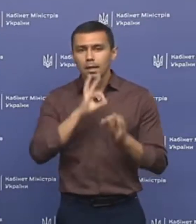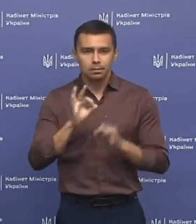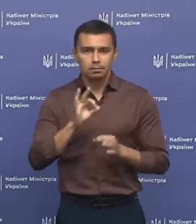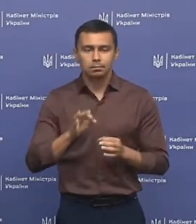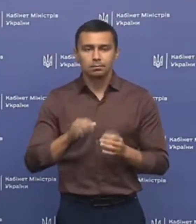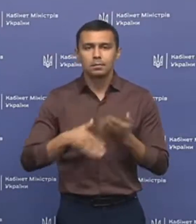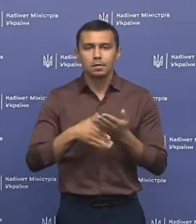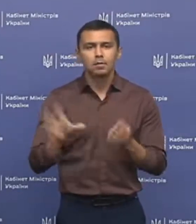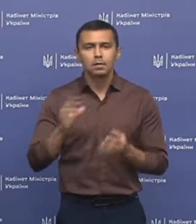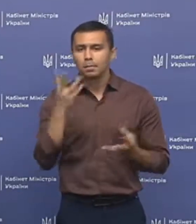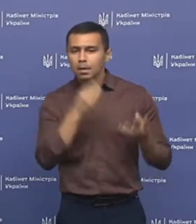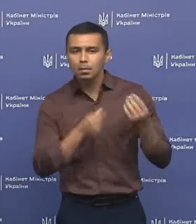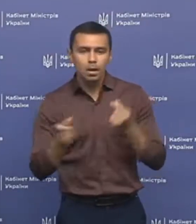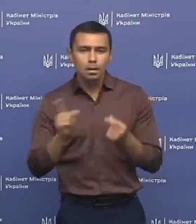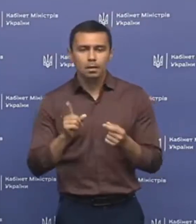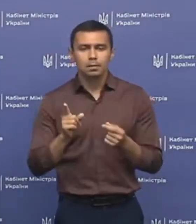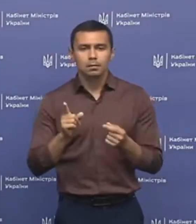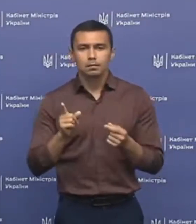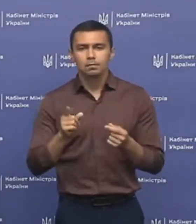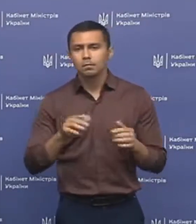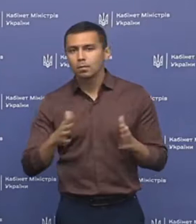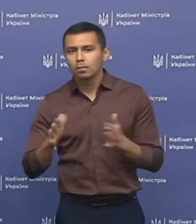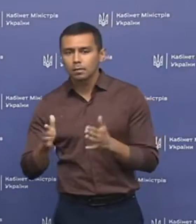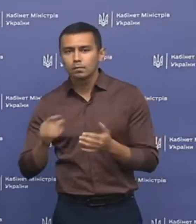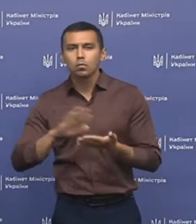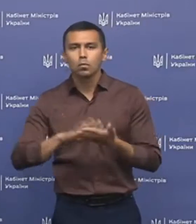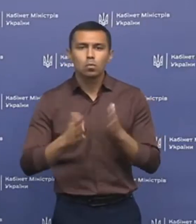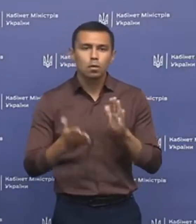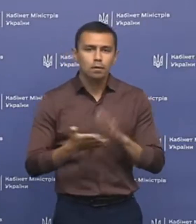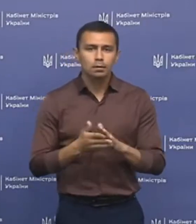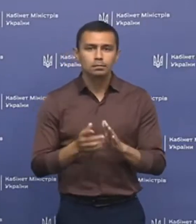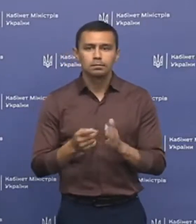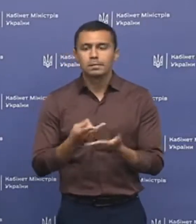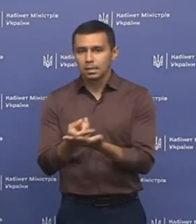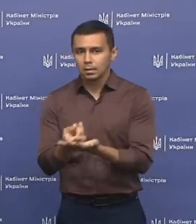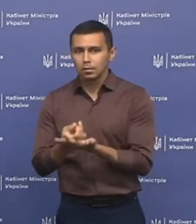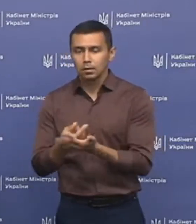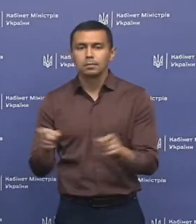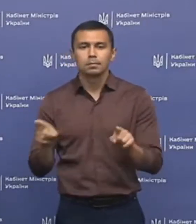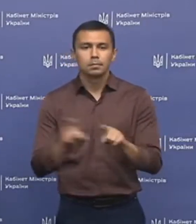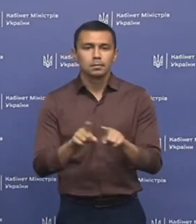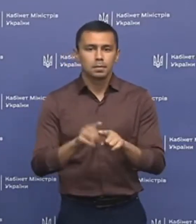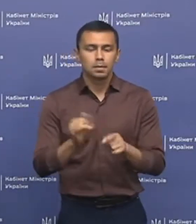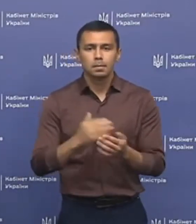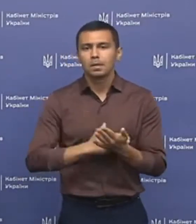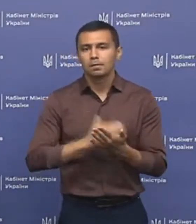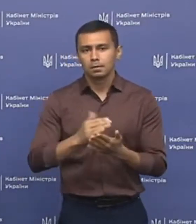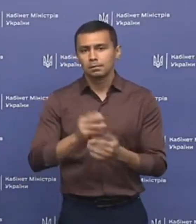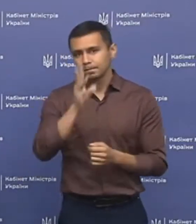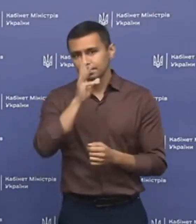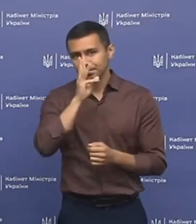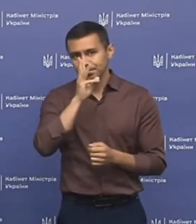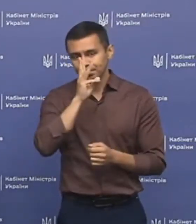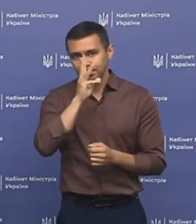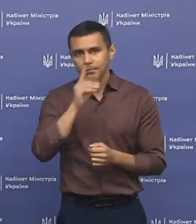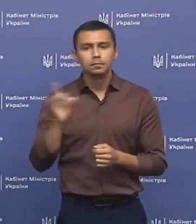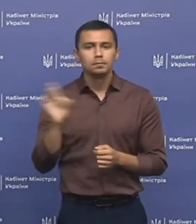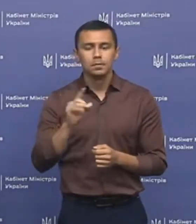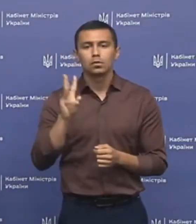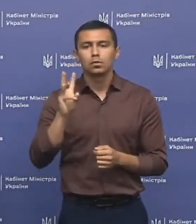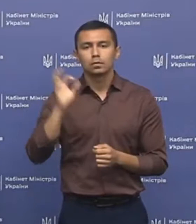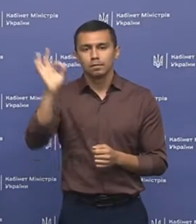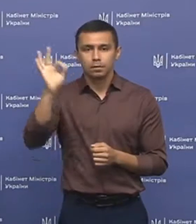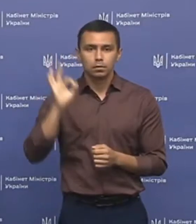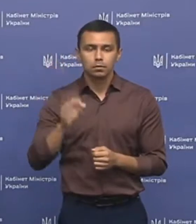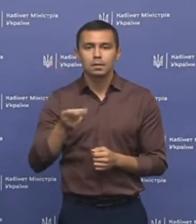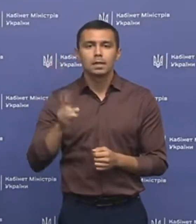всіх маніпуляцій, які відбуваються в умовах стаціонару, так і підвищена заробітна плата в розмірі 300